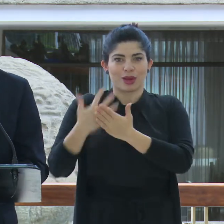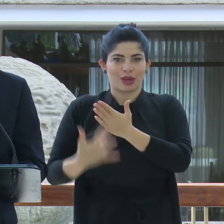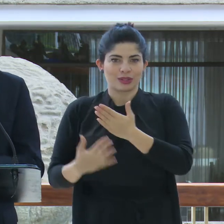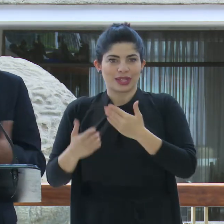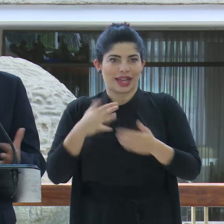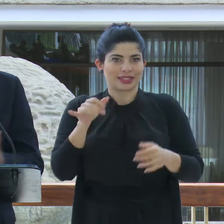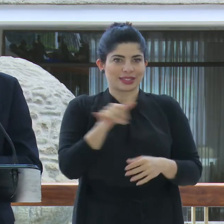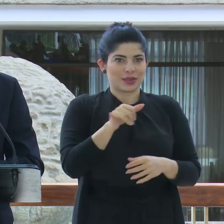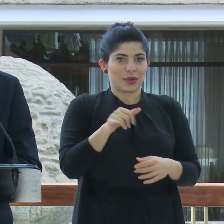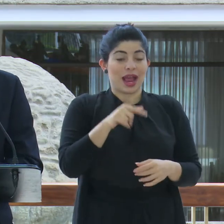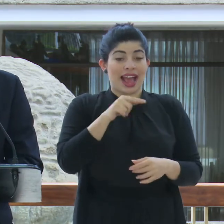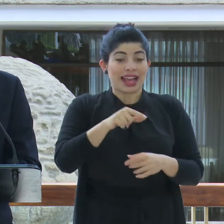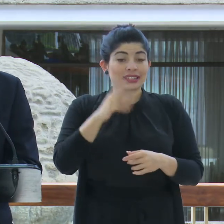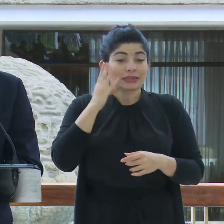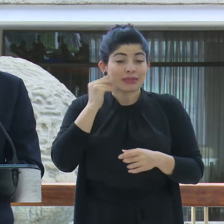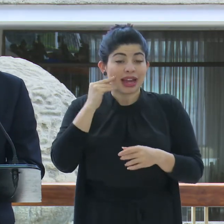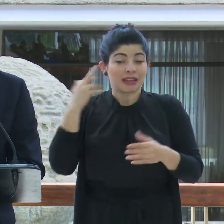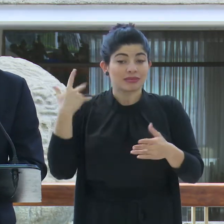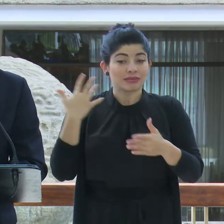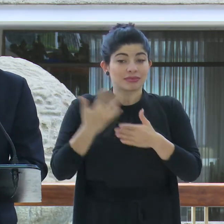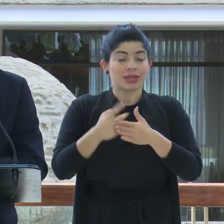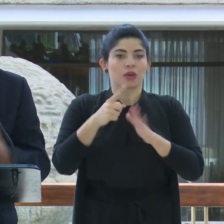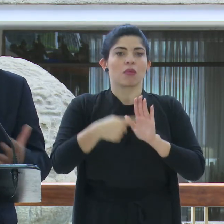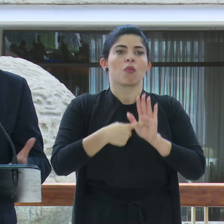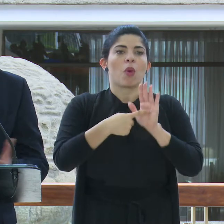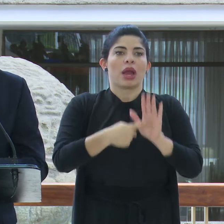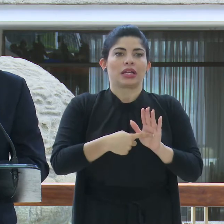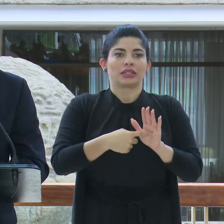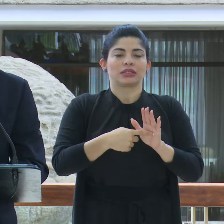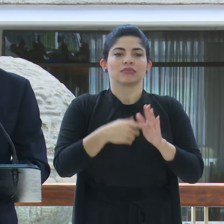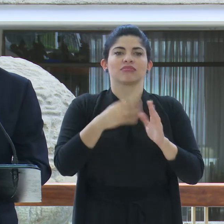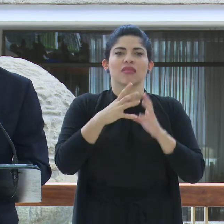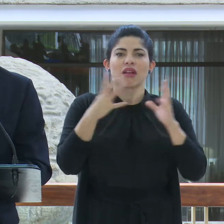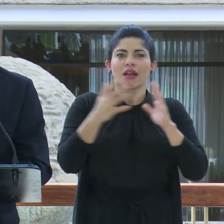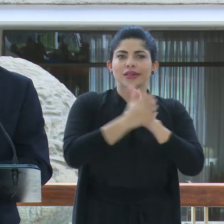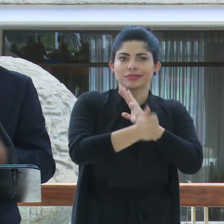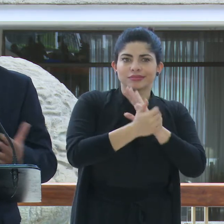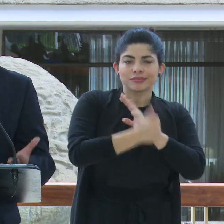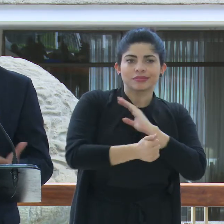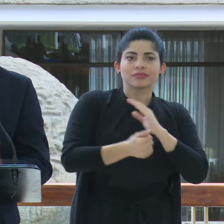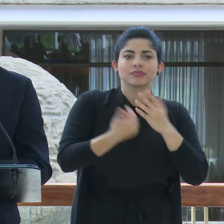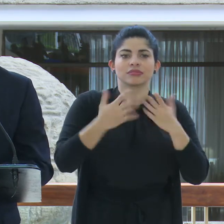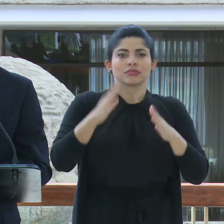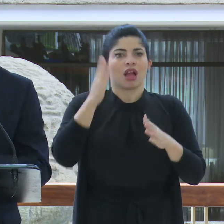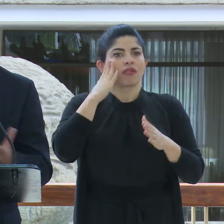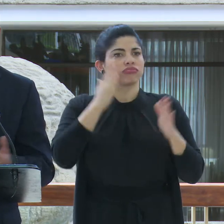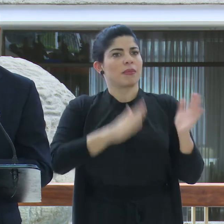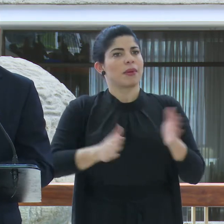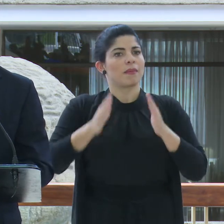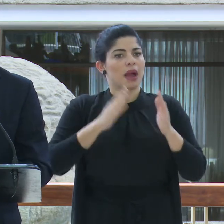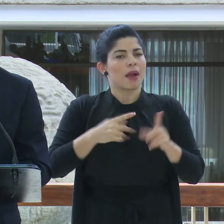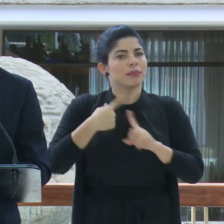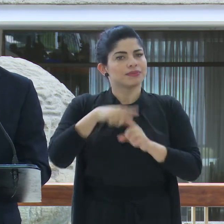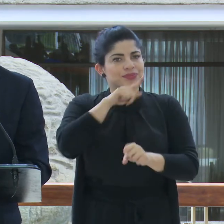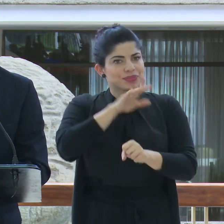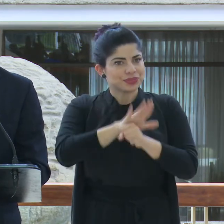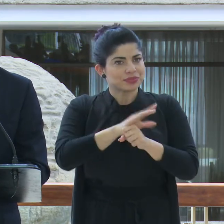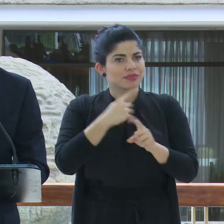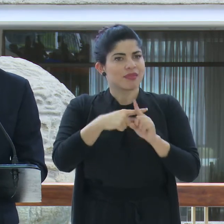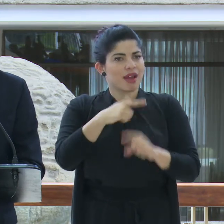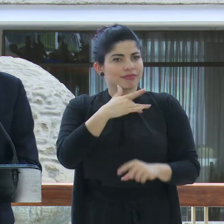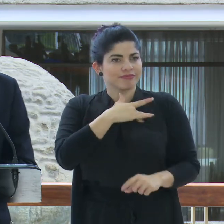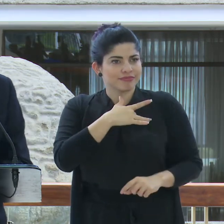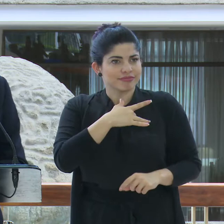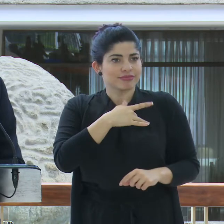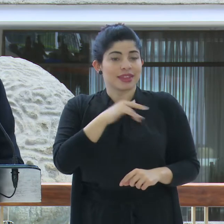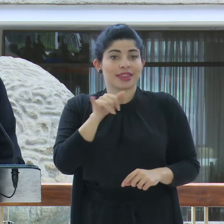una muestra, no solamente de las habilidades, de la preparación, del compromiso y la pasión,